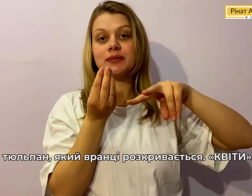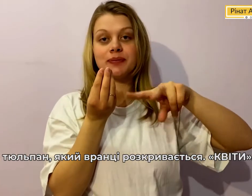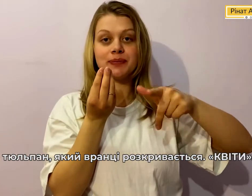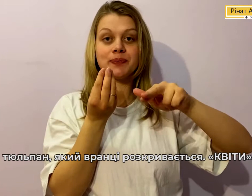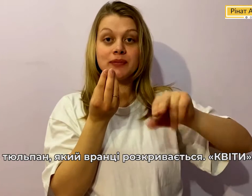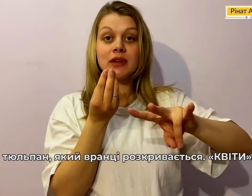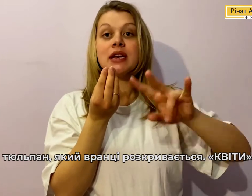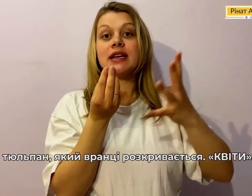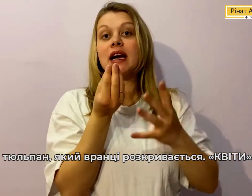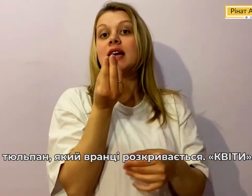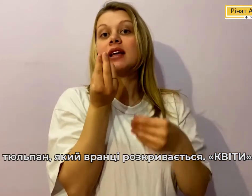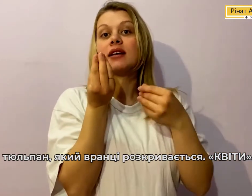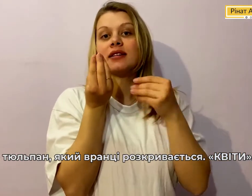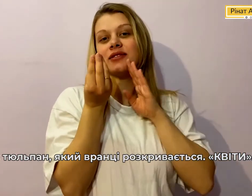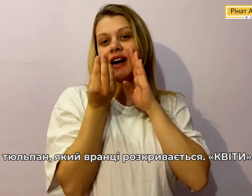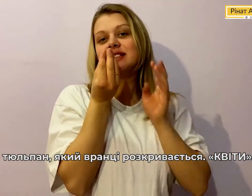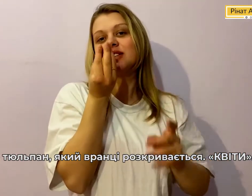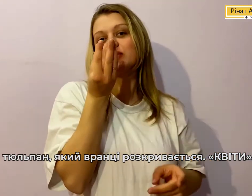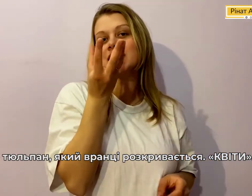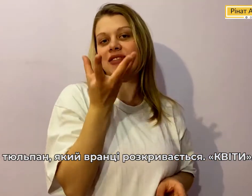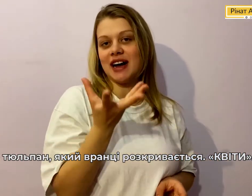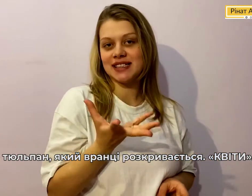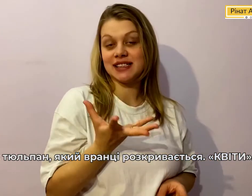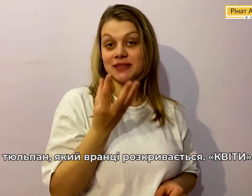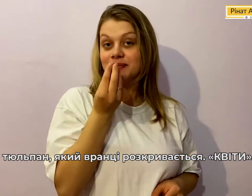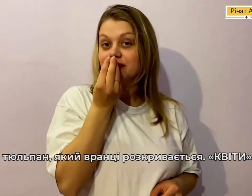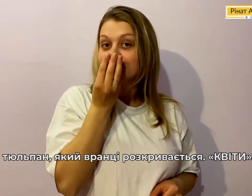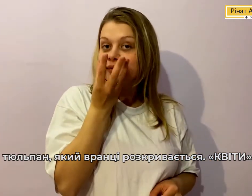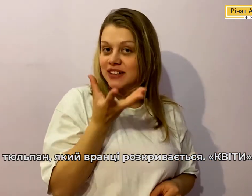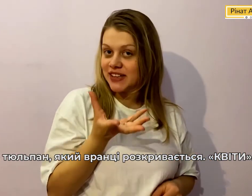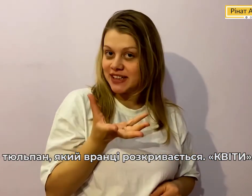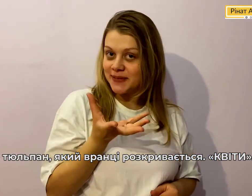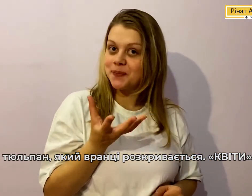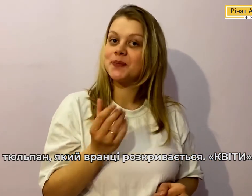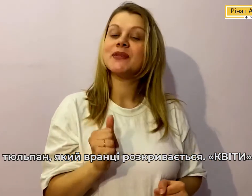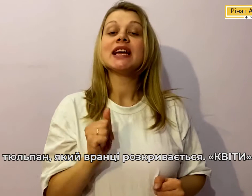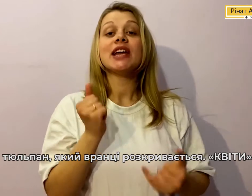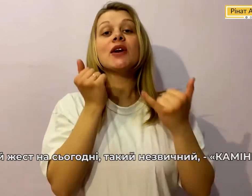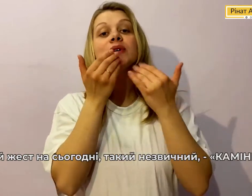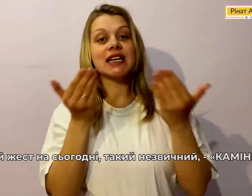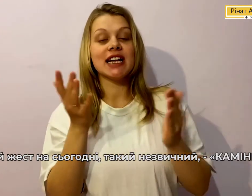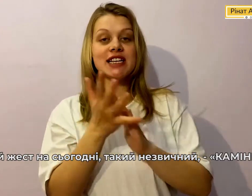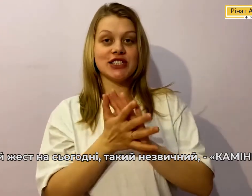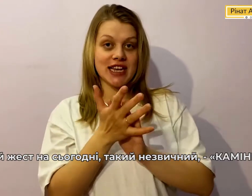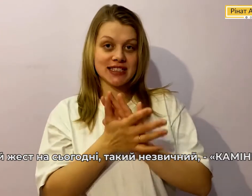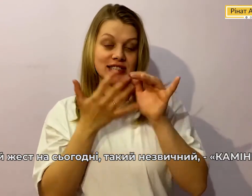Який Вранці Розкривається Квіти І останній жест На